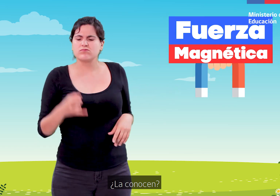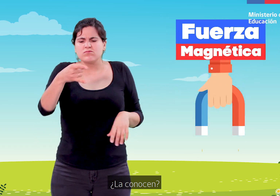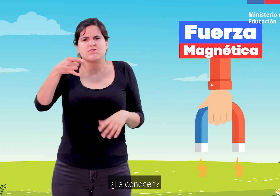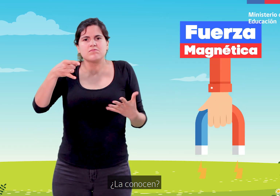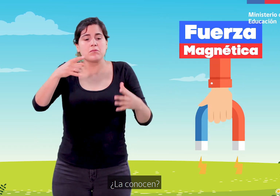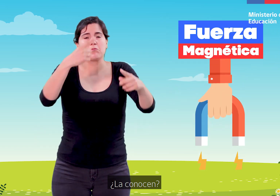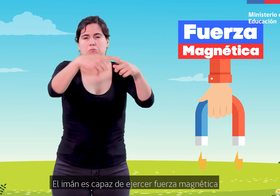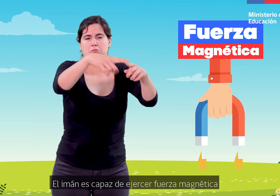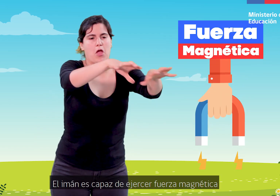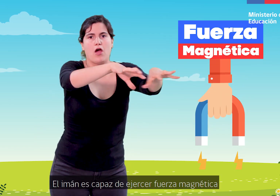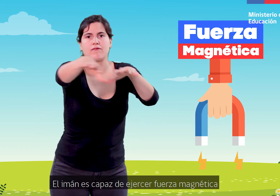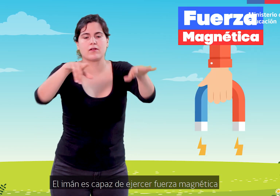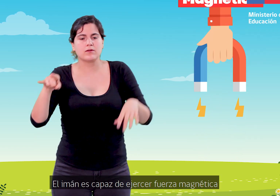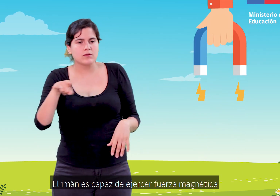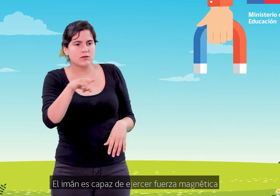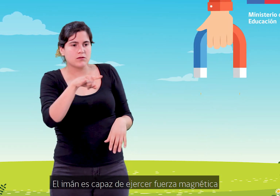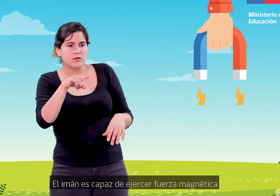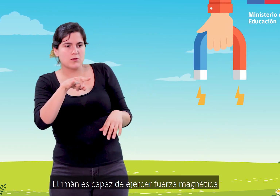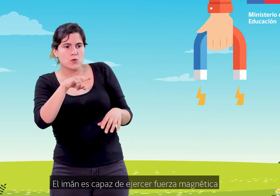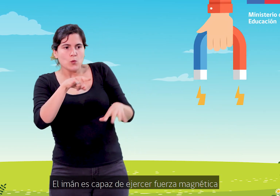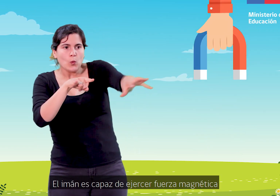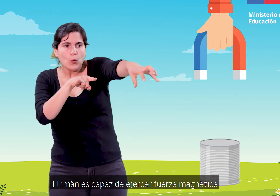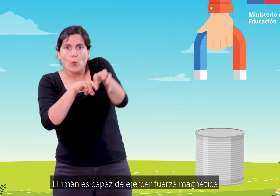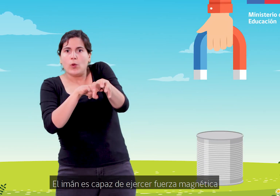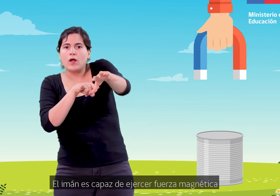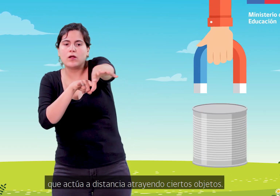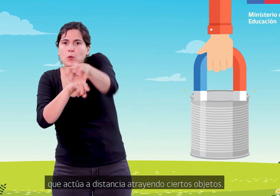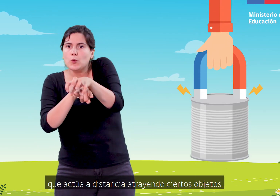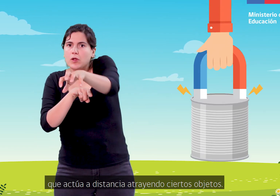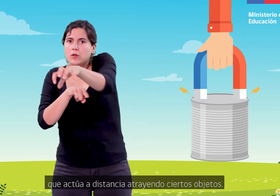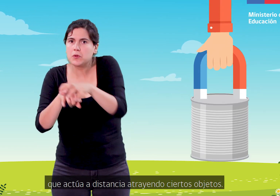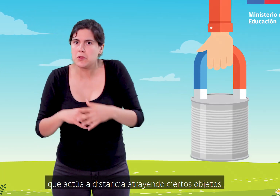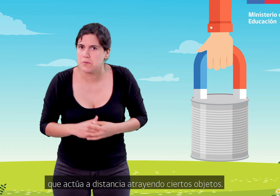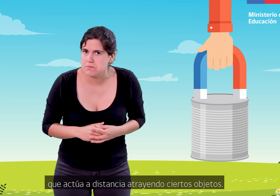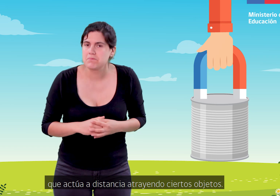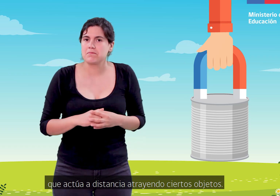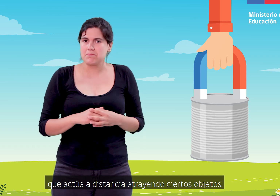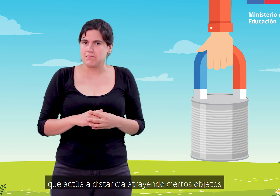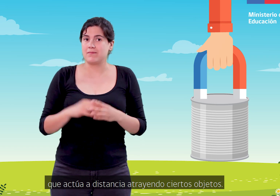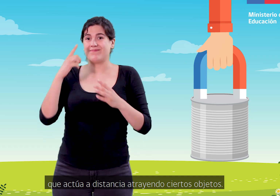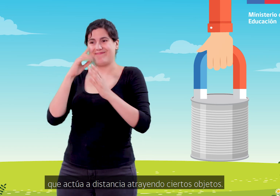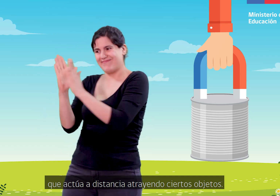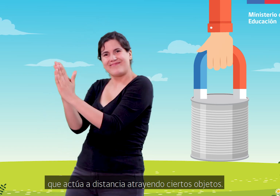conocen? El imán es capaz de ejercer fuerza magnética que actúa a distancia atrayendo ciertos objetos.